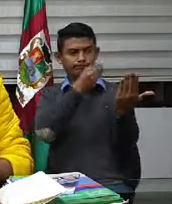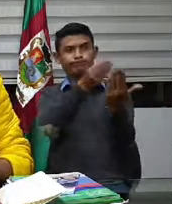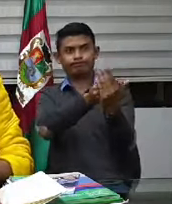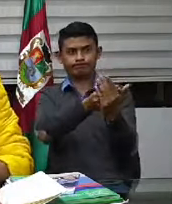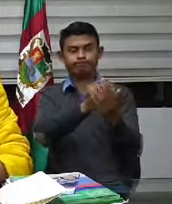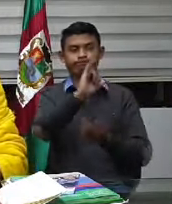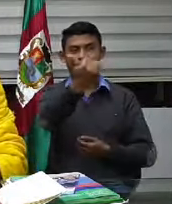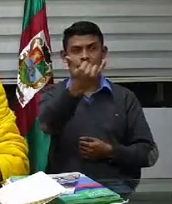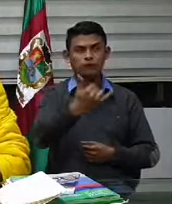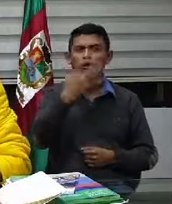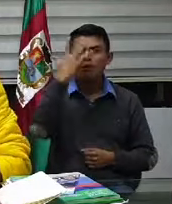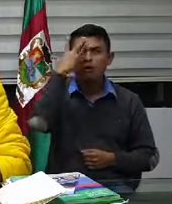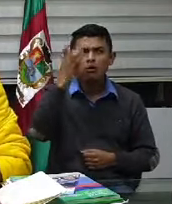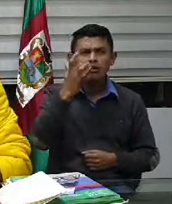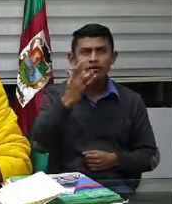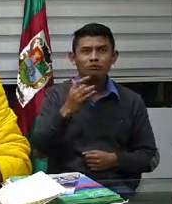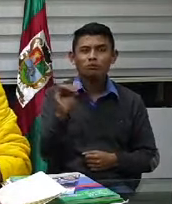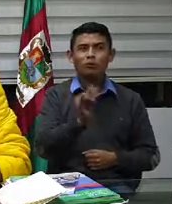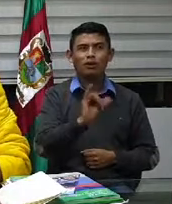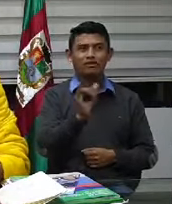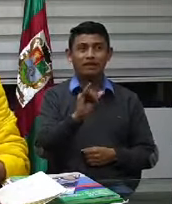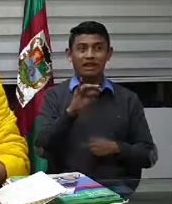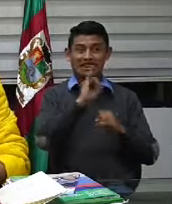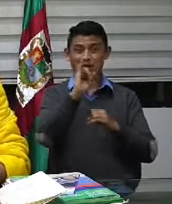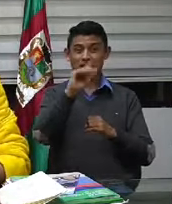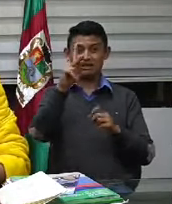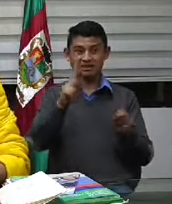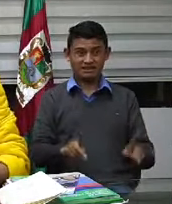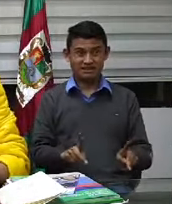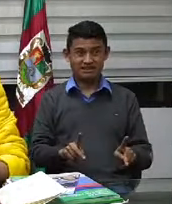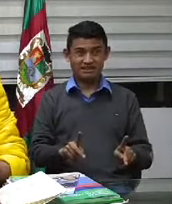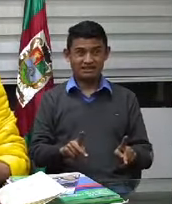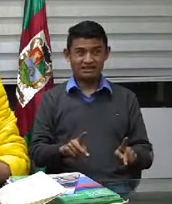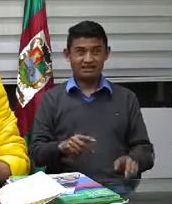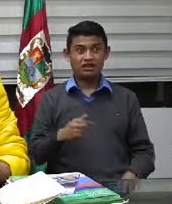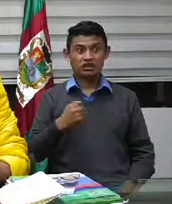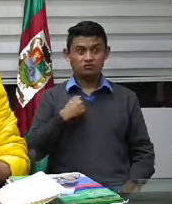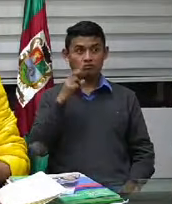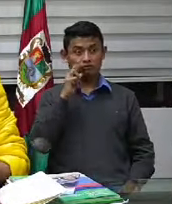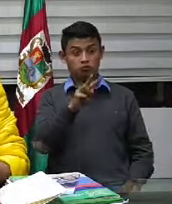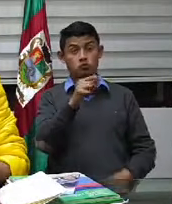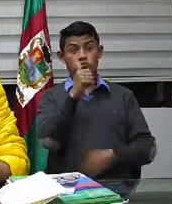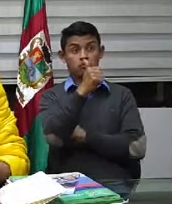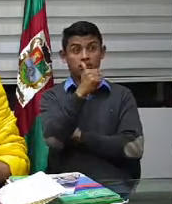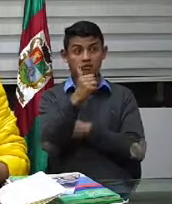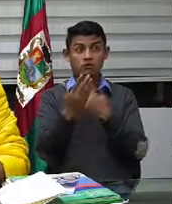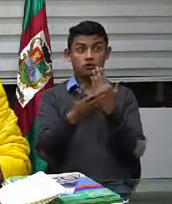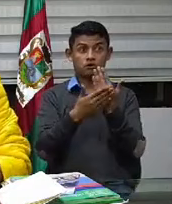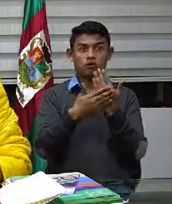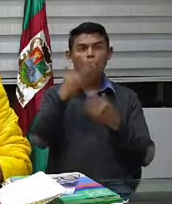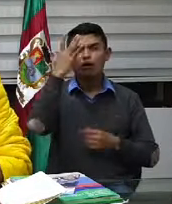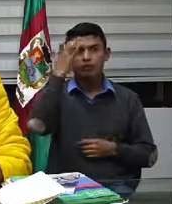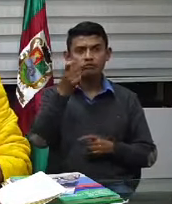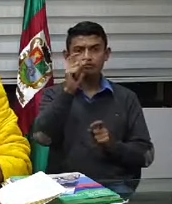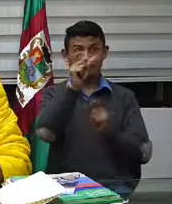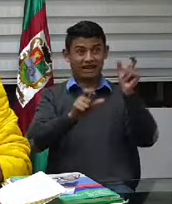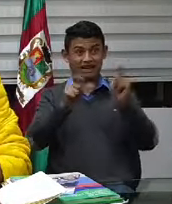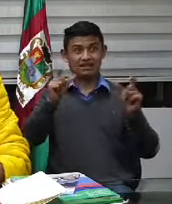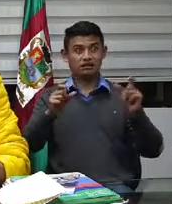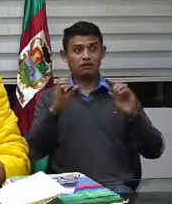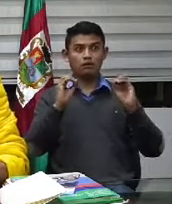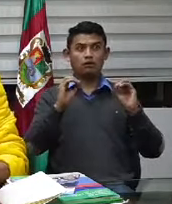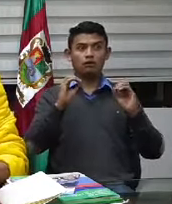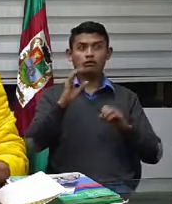como un pago de una incapacidad por siete días me parece una medida importante porque ustedes saben que los del subsidiado no reciben incapacidades